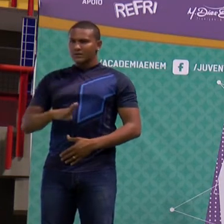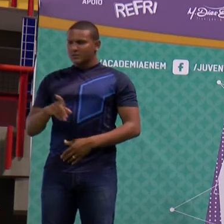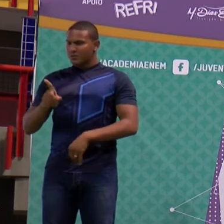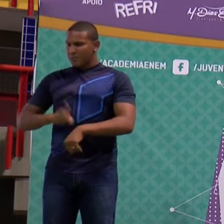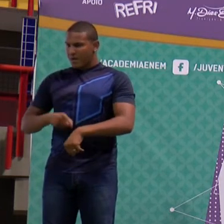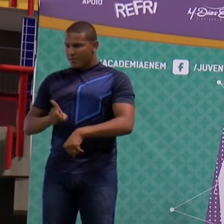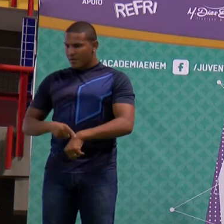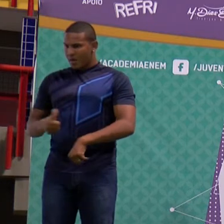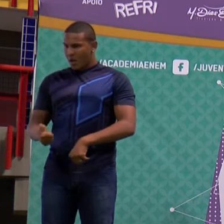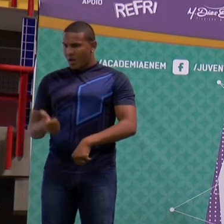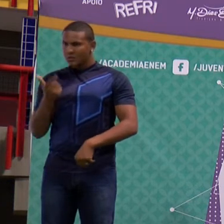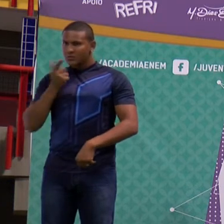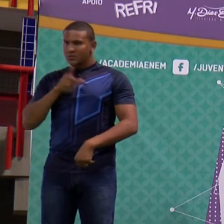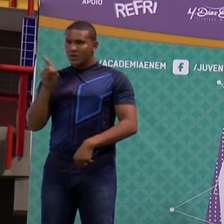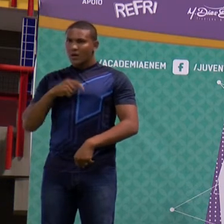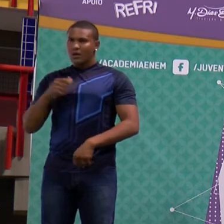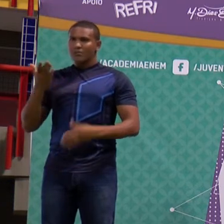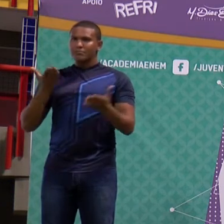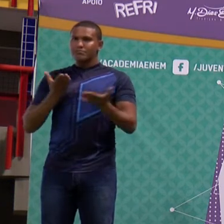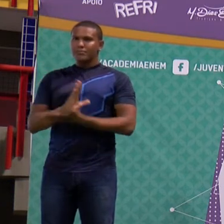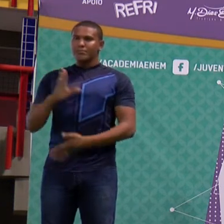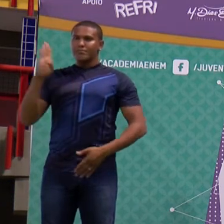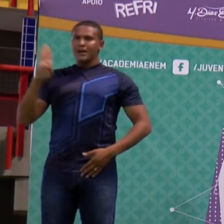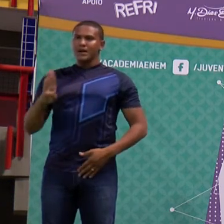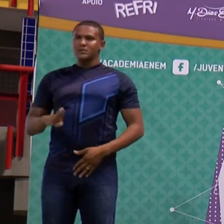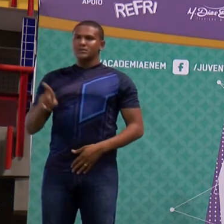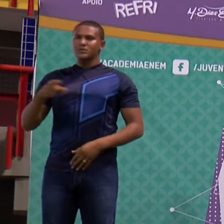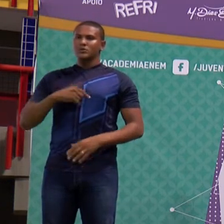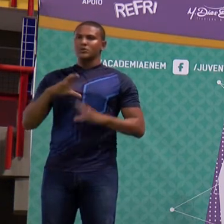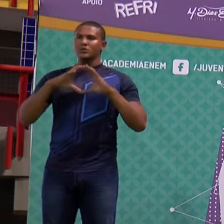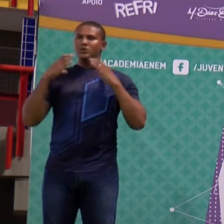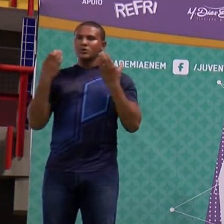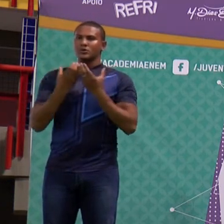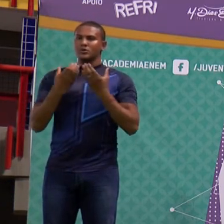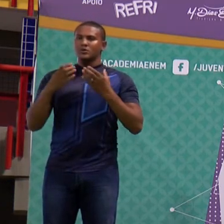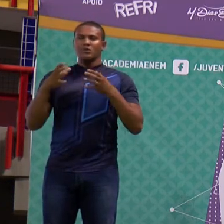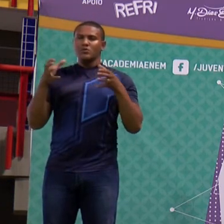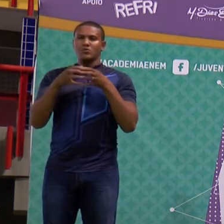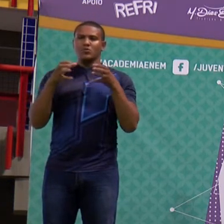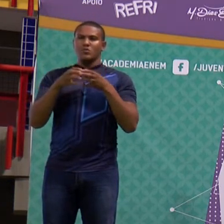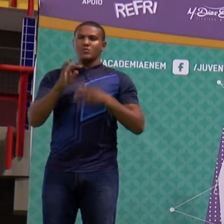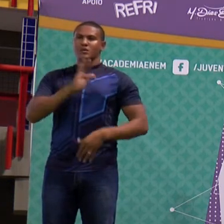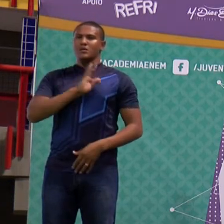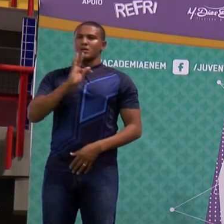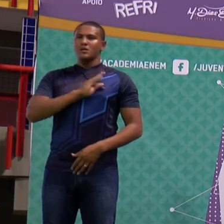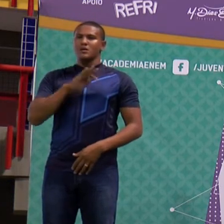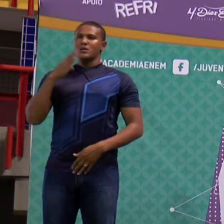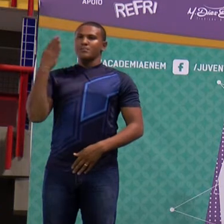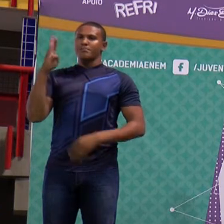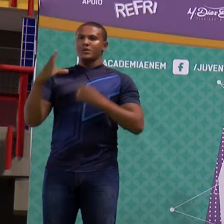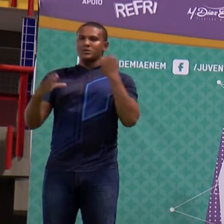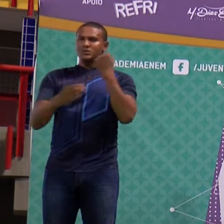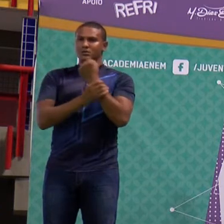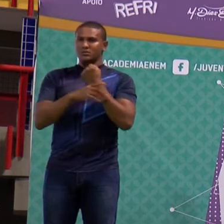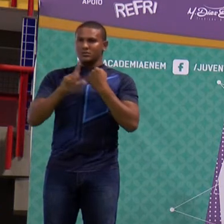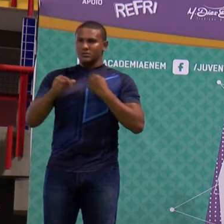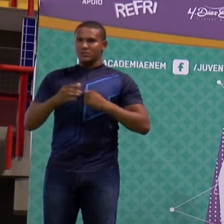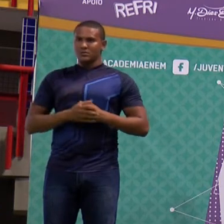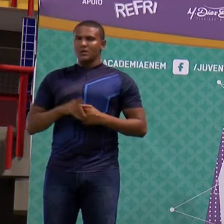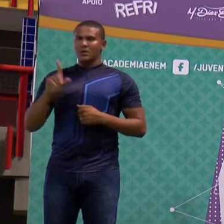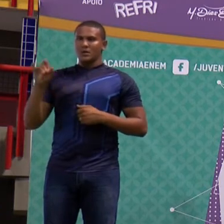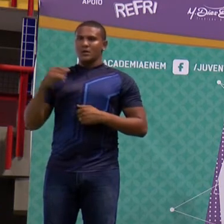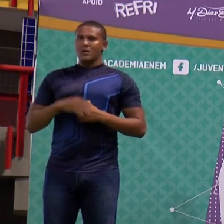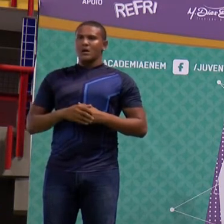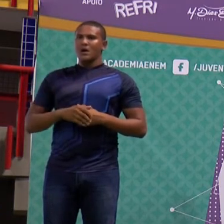Comissão Técnica Nacional de Biossegurança, a CTN-Bio. A linhagem deverá ser liberada no município de Juazeiro, no